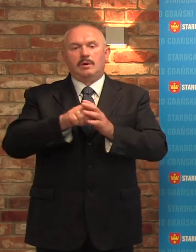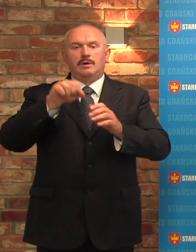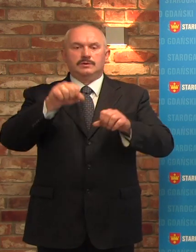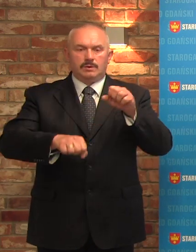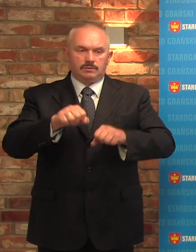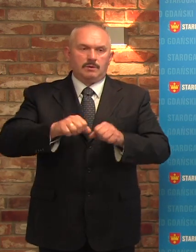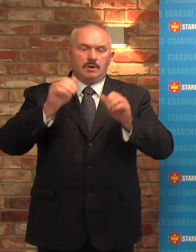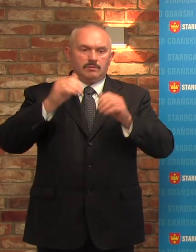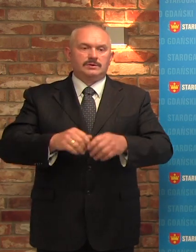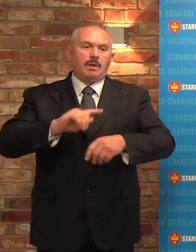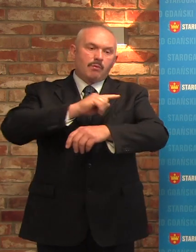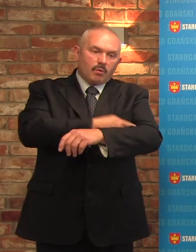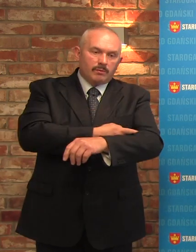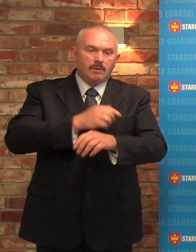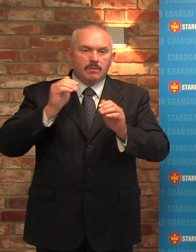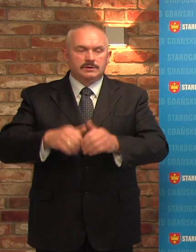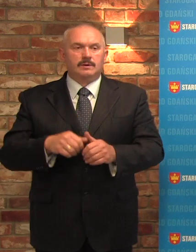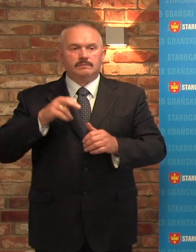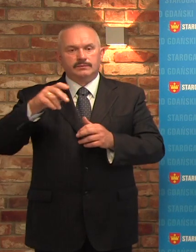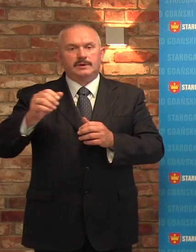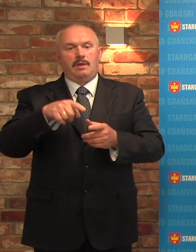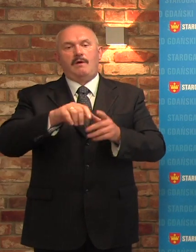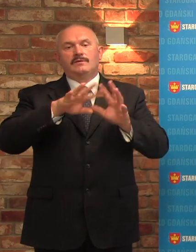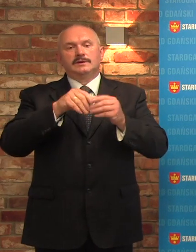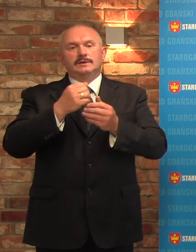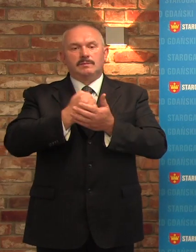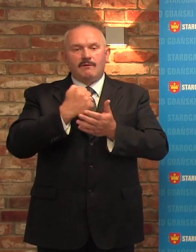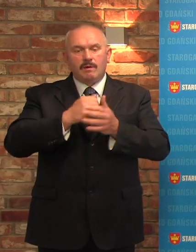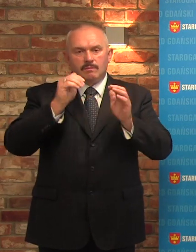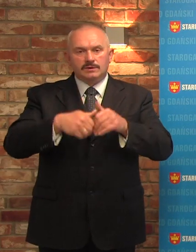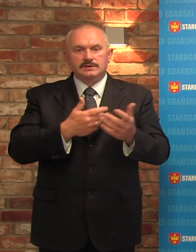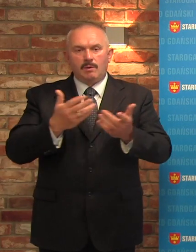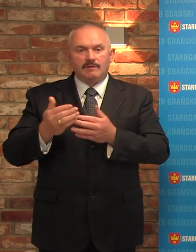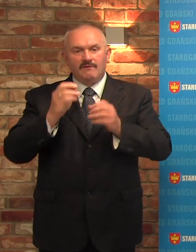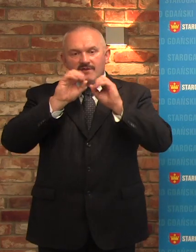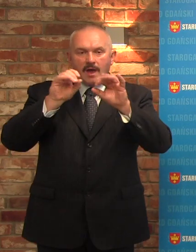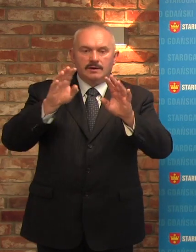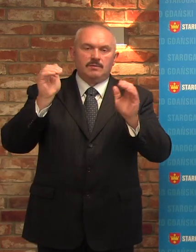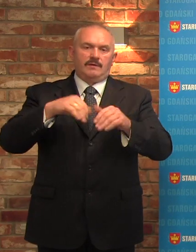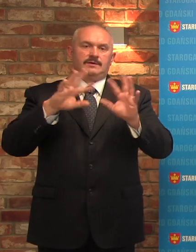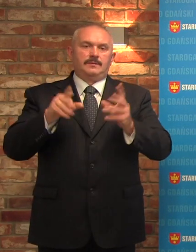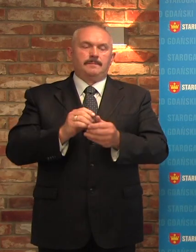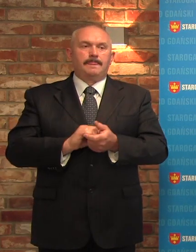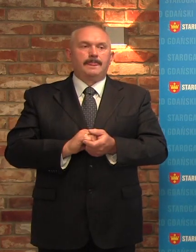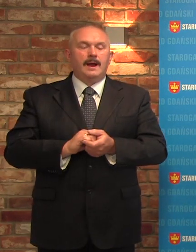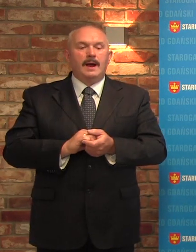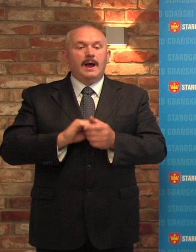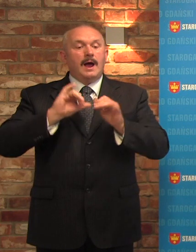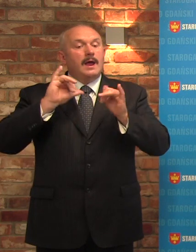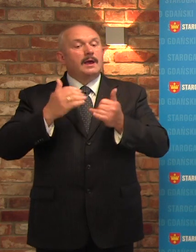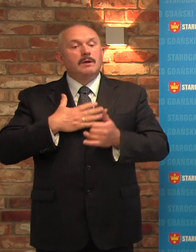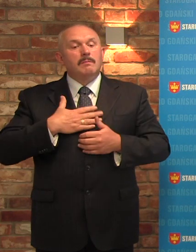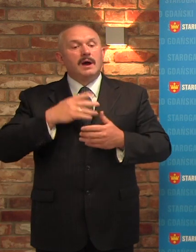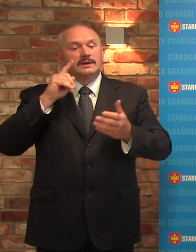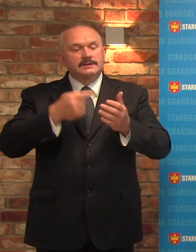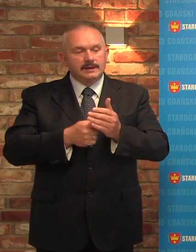zwrócić się do prokuratury i te wszystkie sprawy można wyjaśnić. A jaki cel ma tutaj, tak jak powiedział